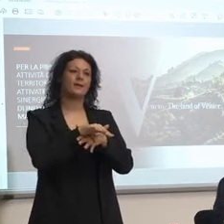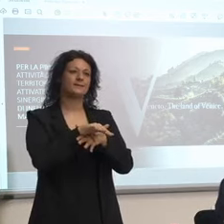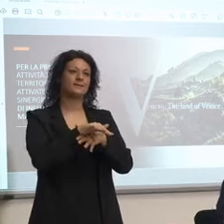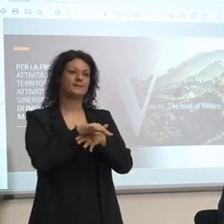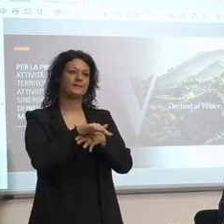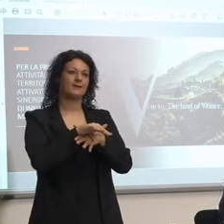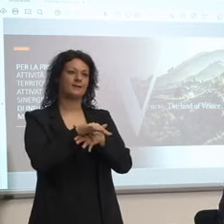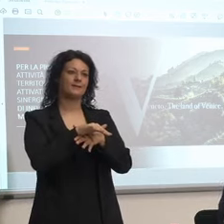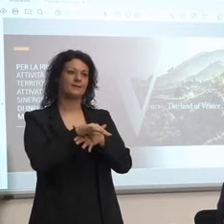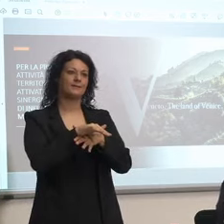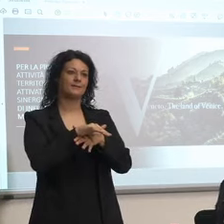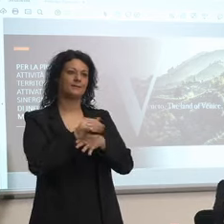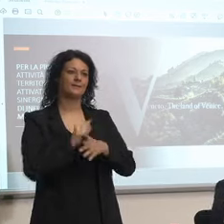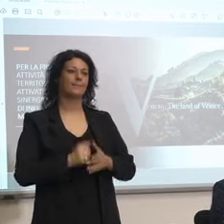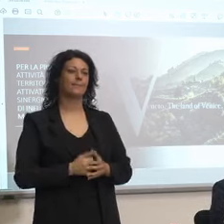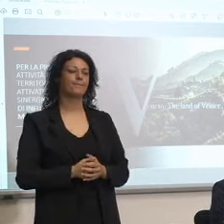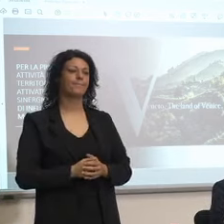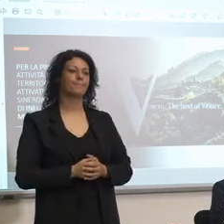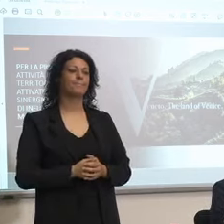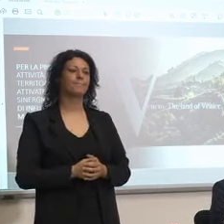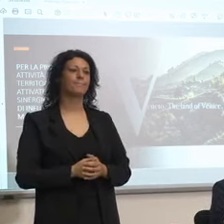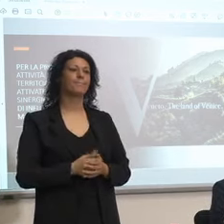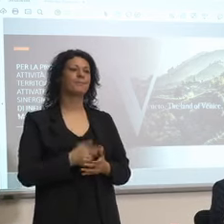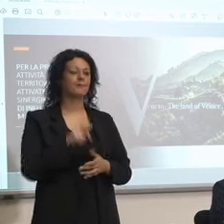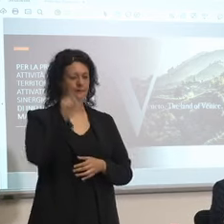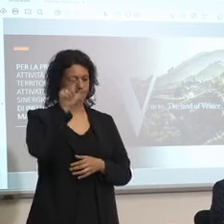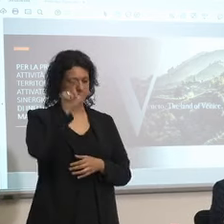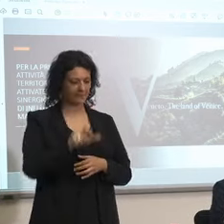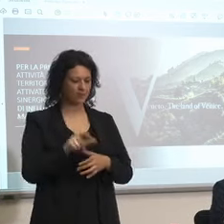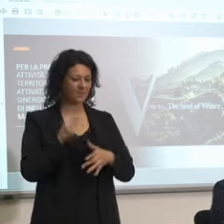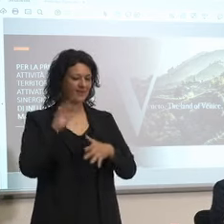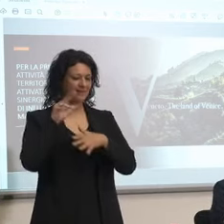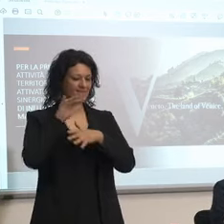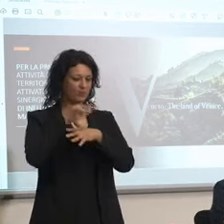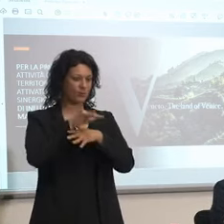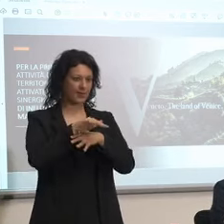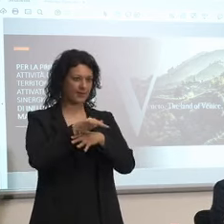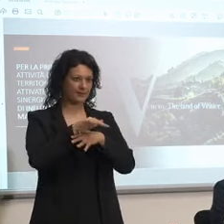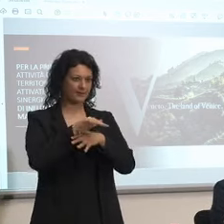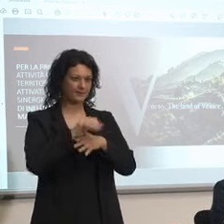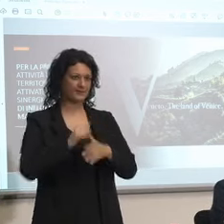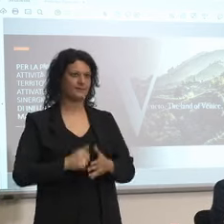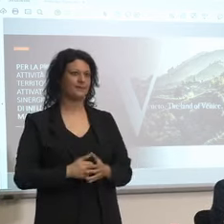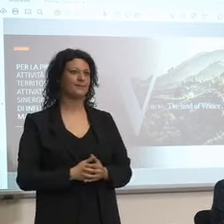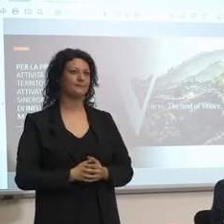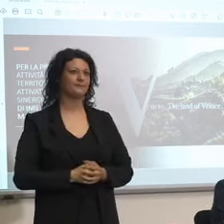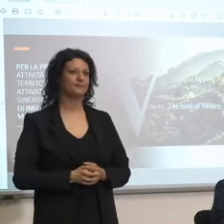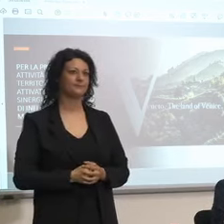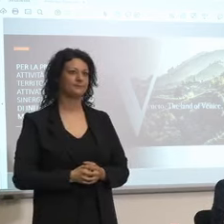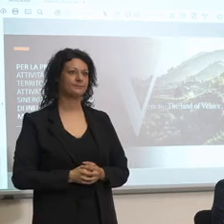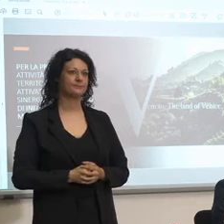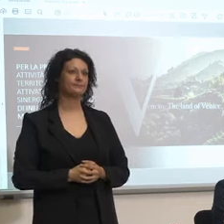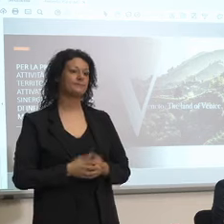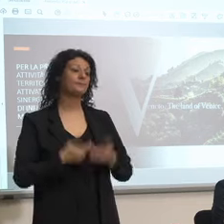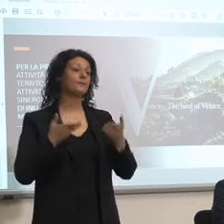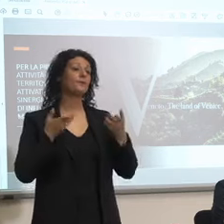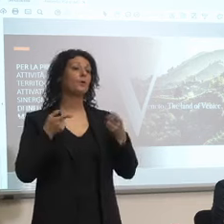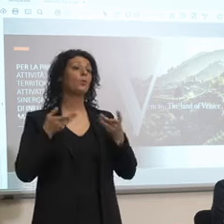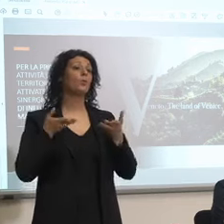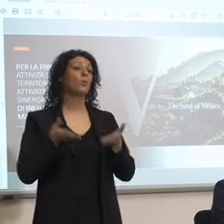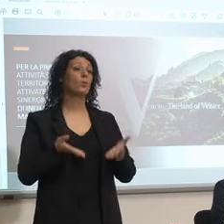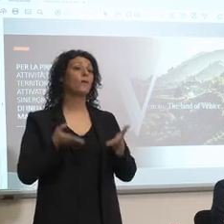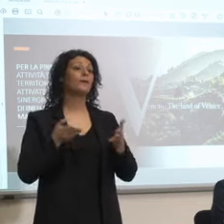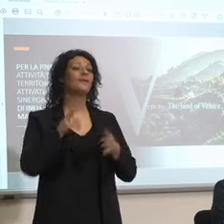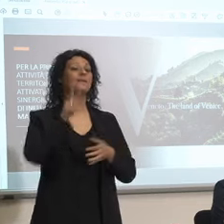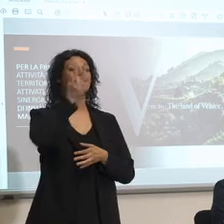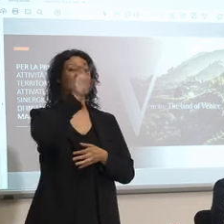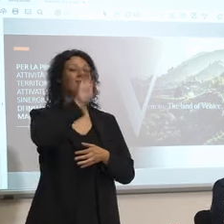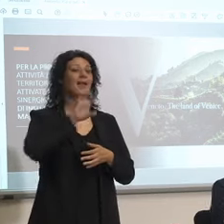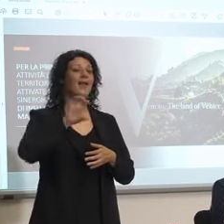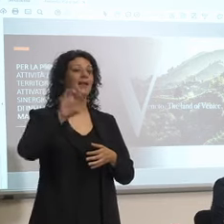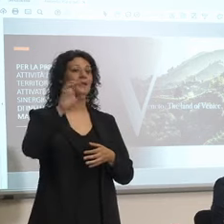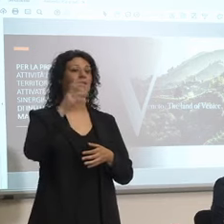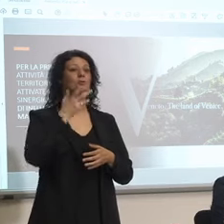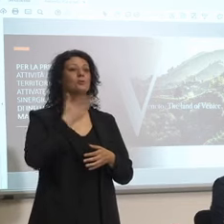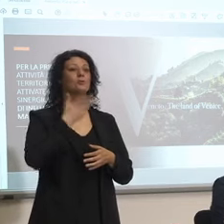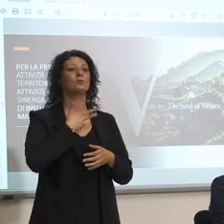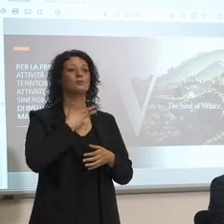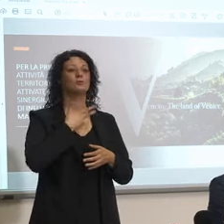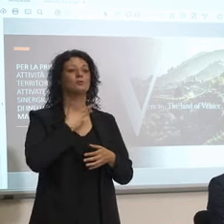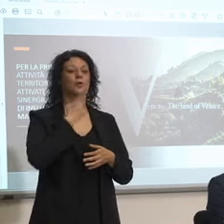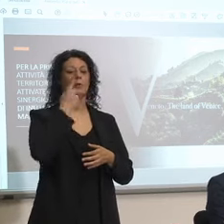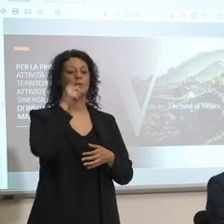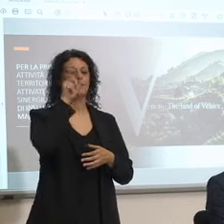scusi scusi mi dica gli influencer diciamo influencer perché qui in Veneto c'è uno molto famoso il canale il canale di influencer si